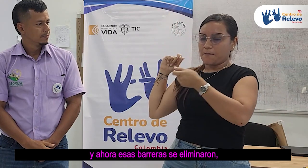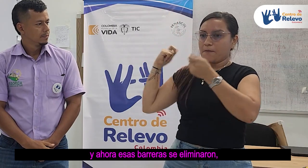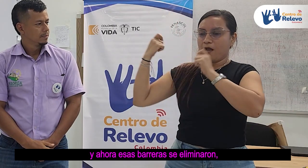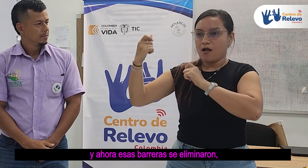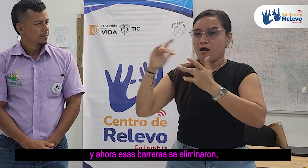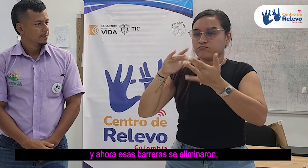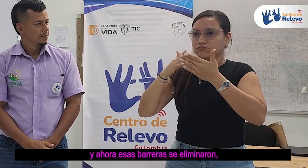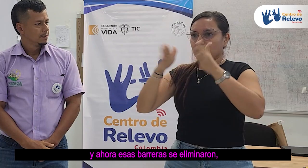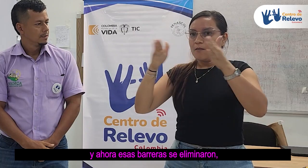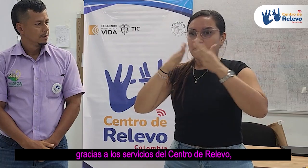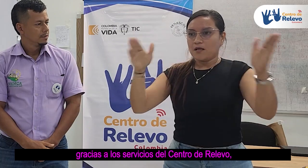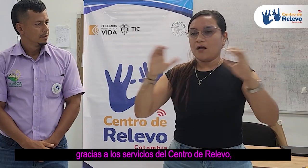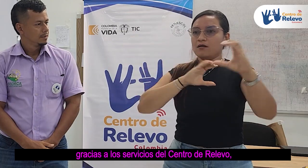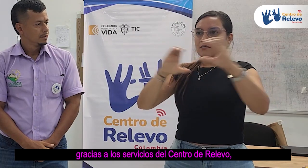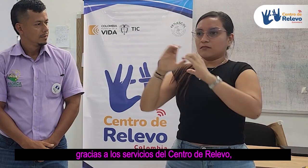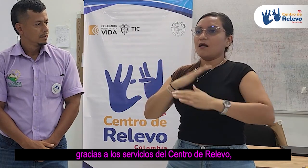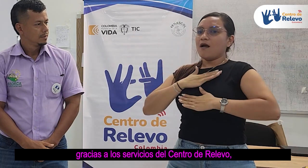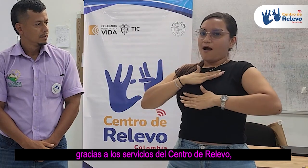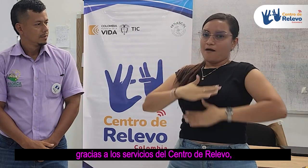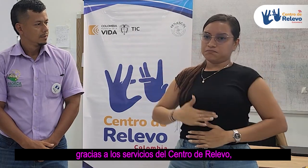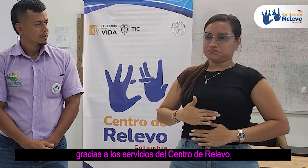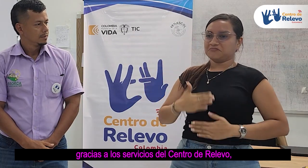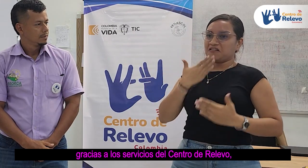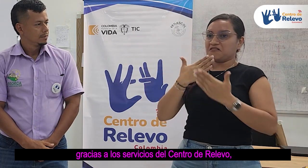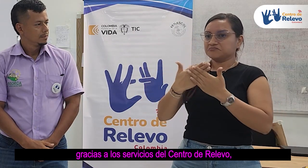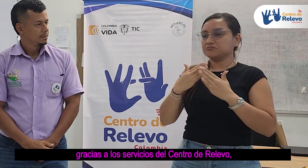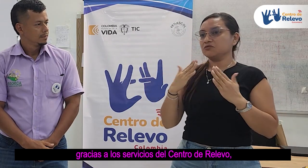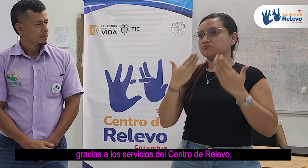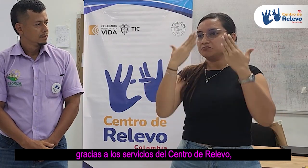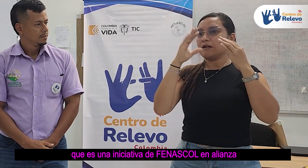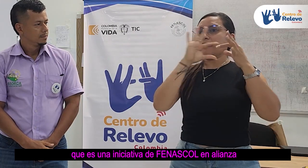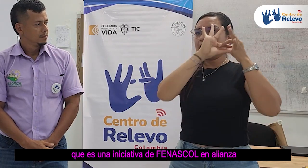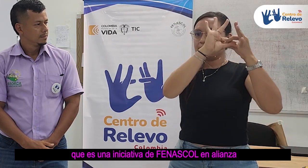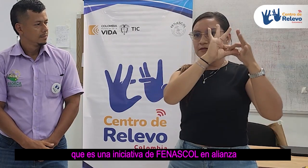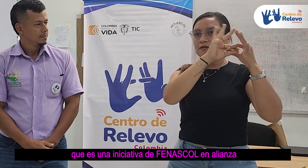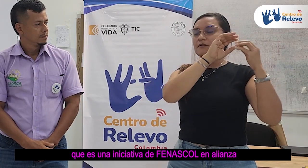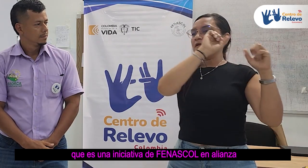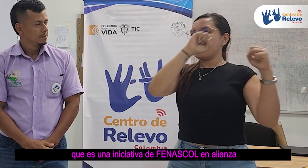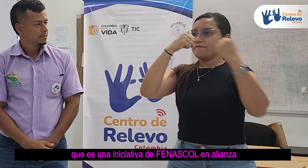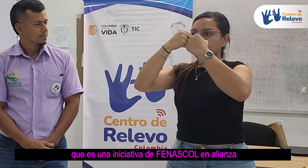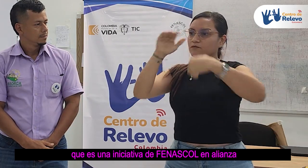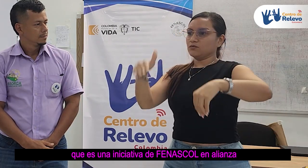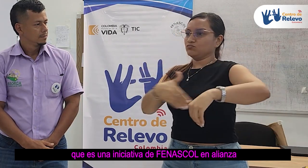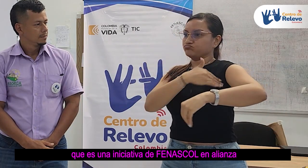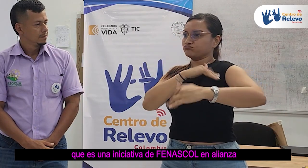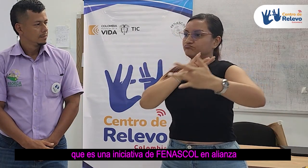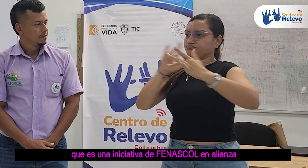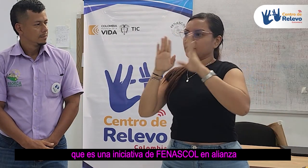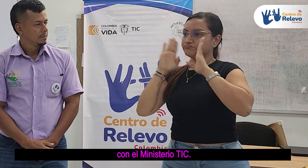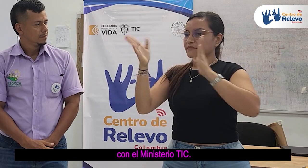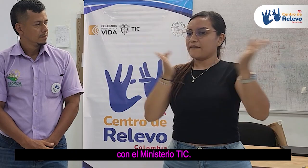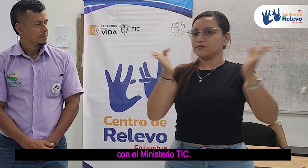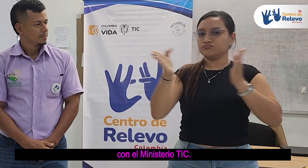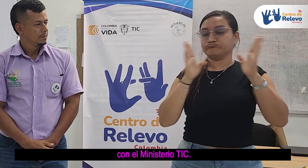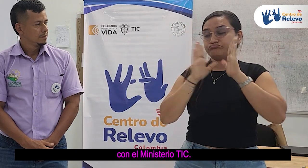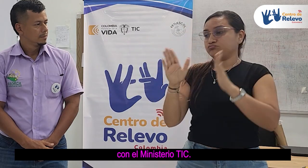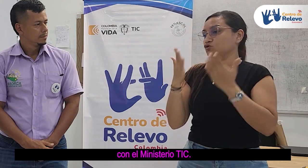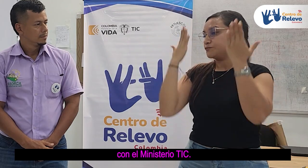barreras se eliminaron gracias a los servicios del centro de relevo, que es una iniciativa de FENASCOL en alianza con el Ministerio TIC.